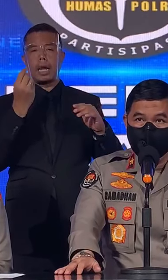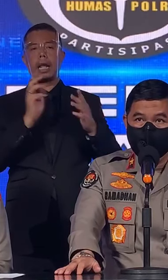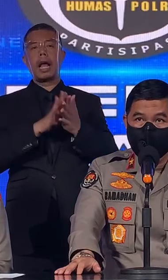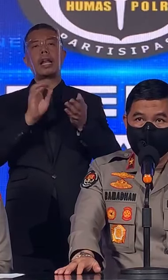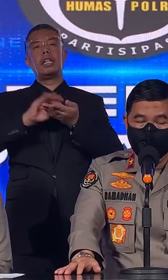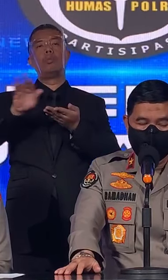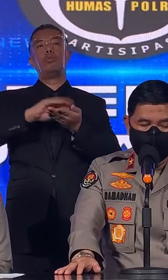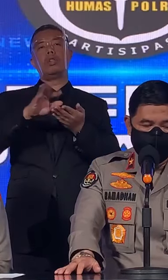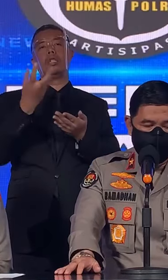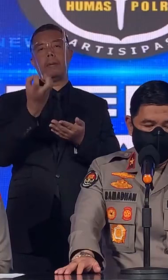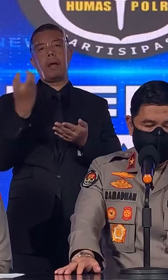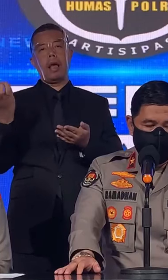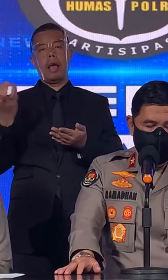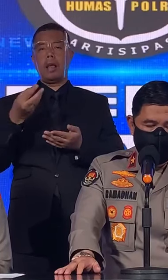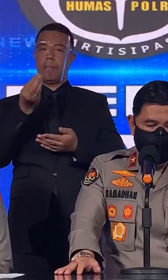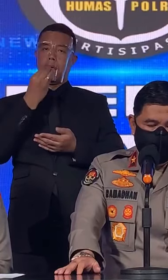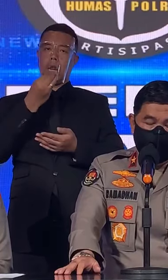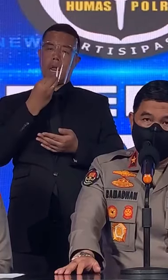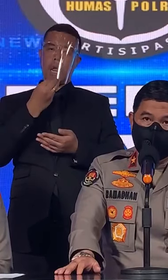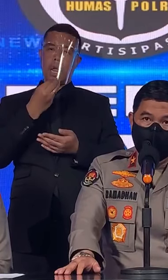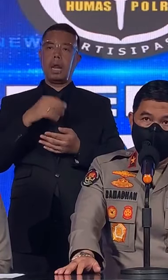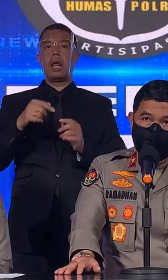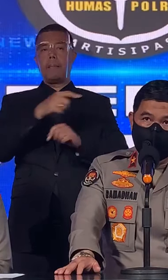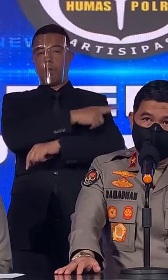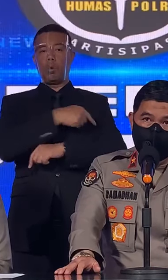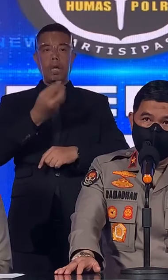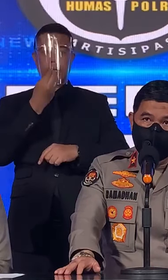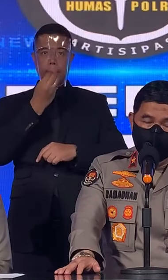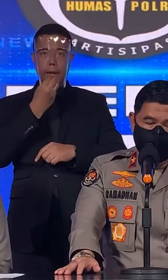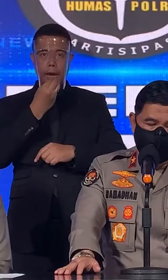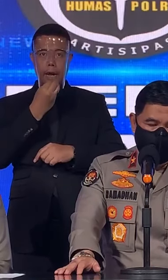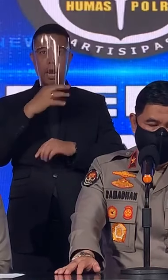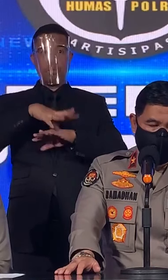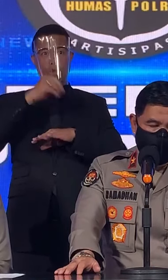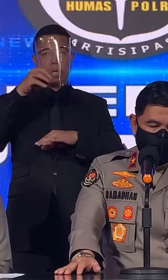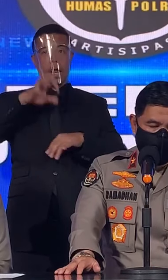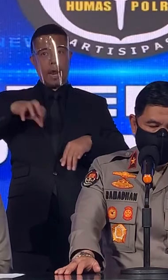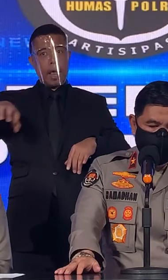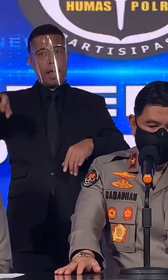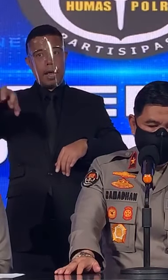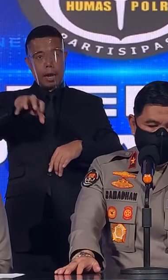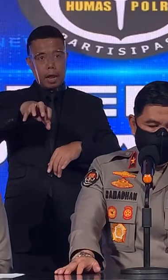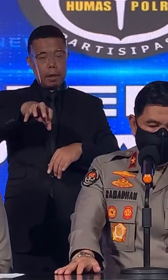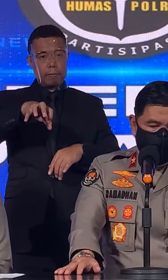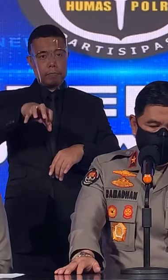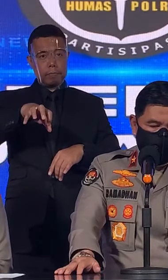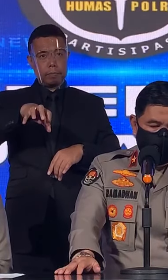Distribusi Bahan Pokok Satgas Pangan Pusat Dan Daerah